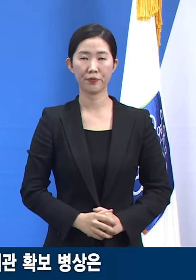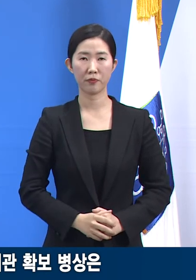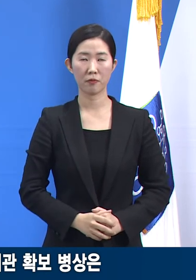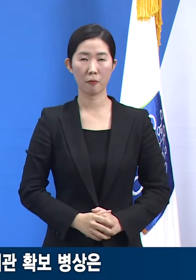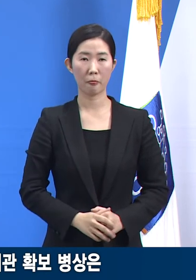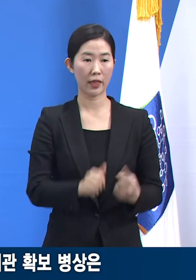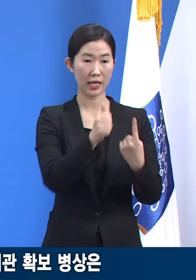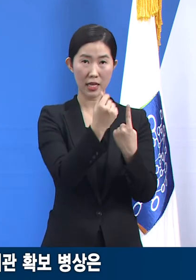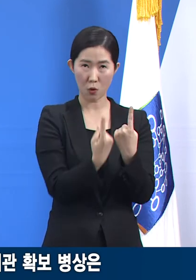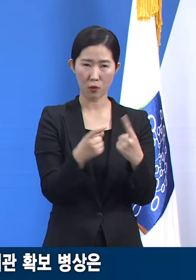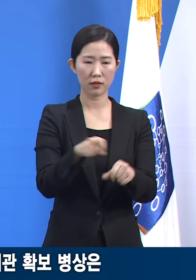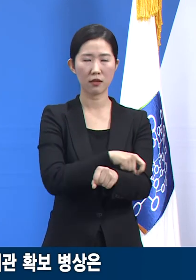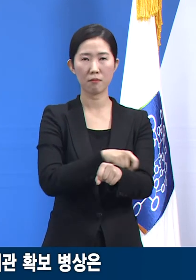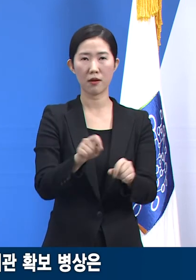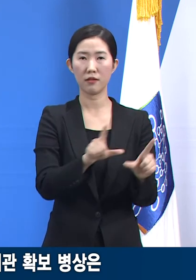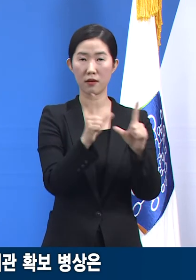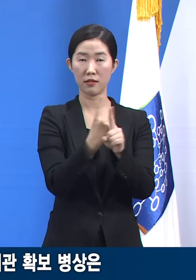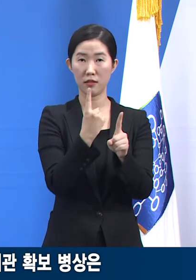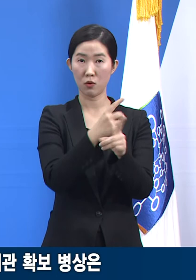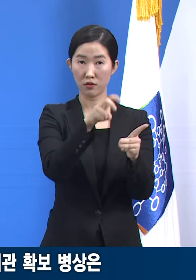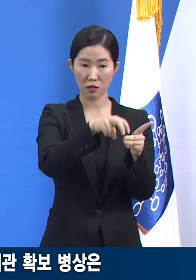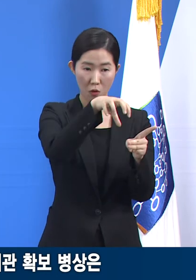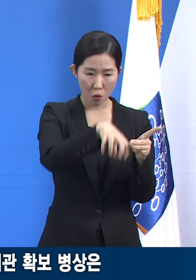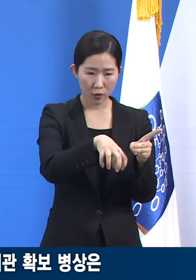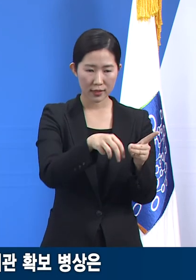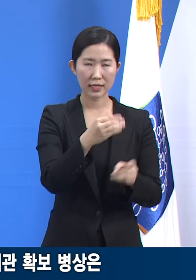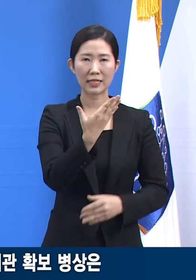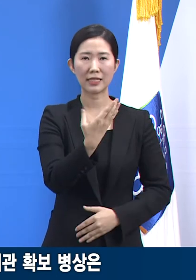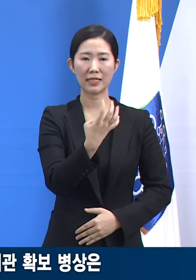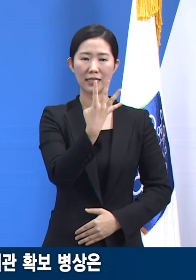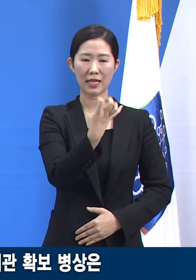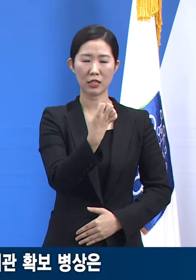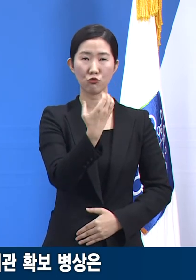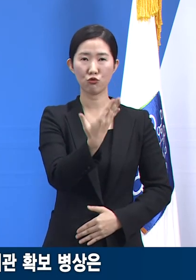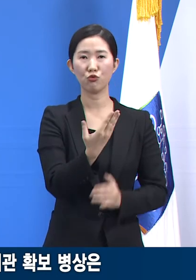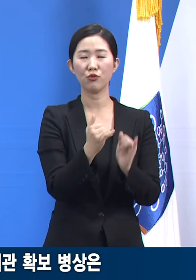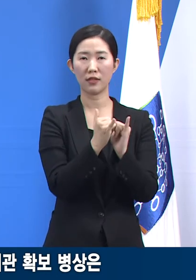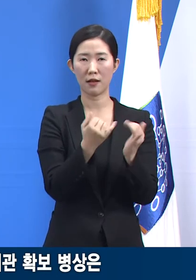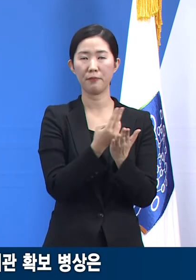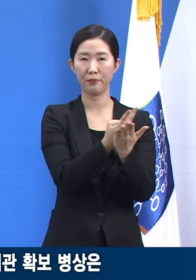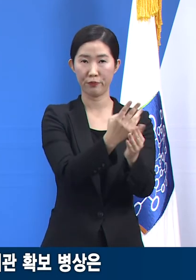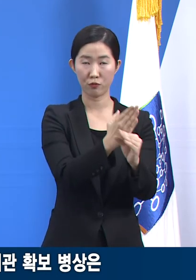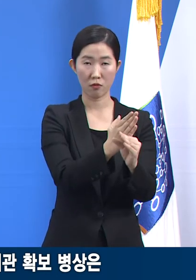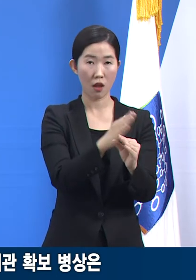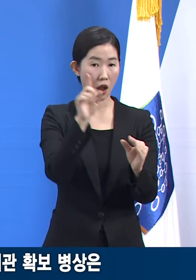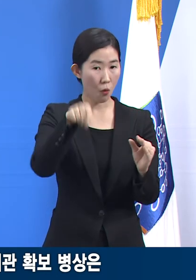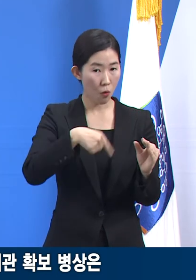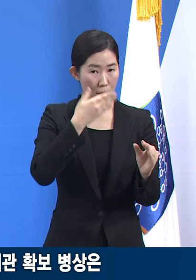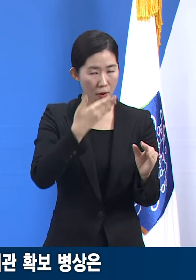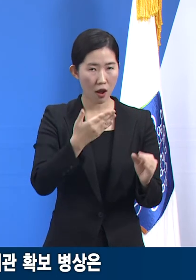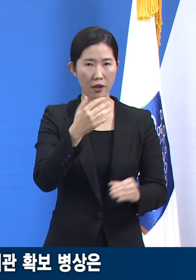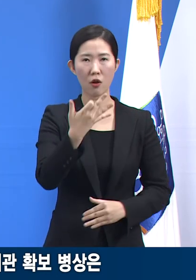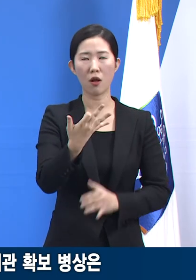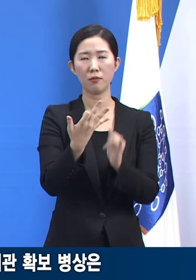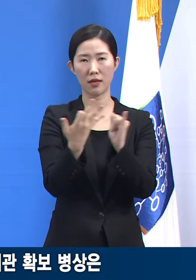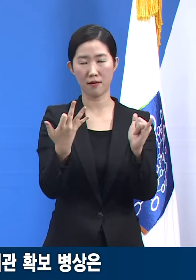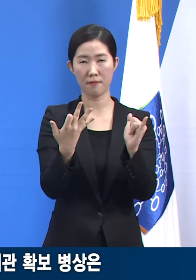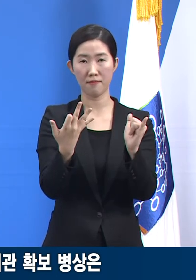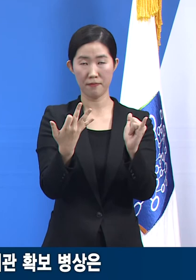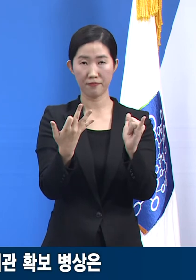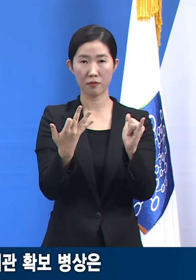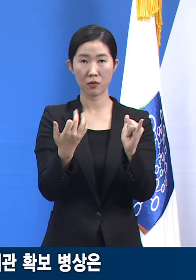제1호 특별생활치료센터에는 49명 입소에 잔여 수용 가능 인원은 19명이며 가동률은 72.1